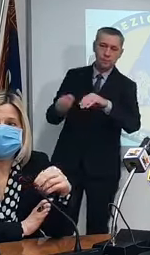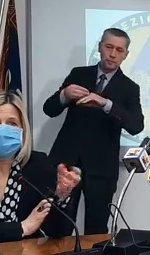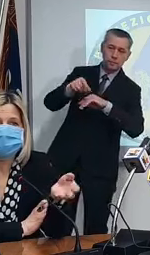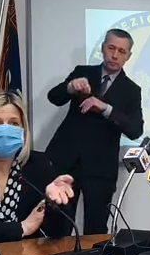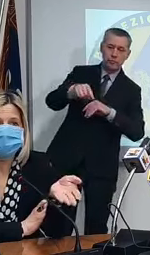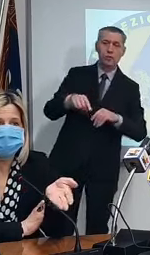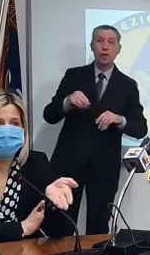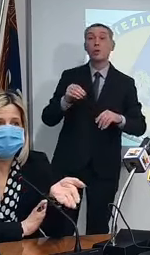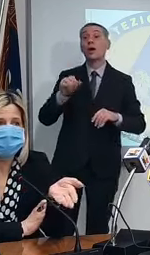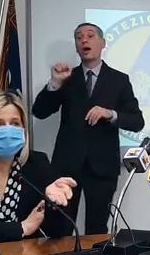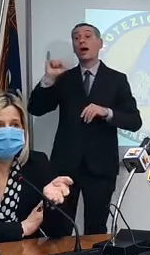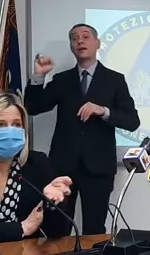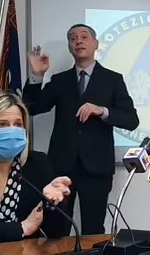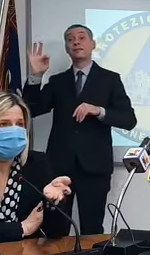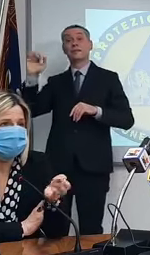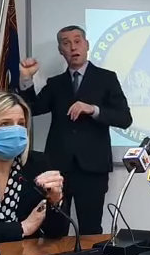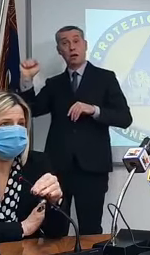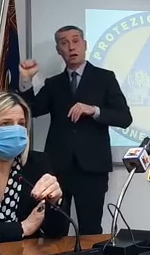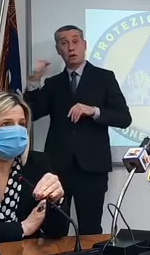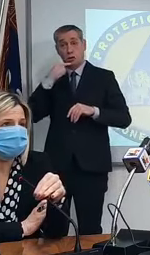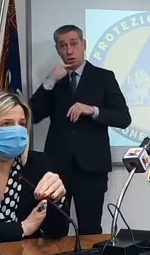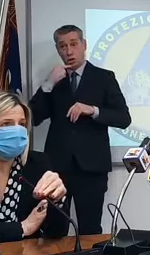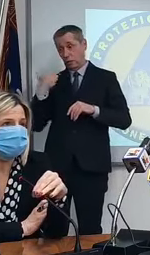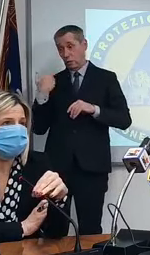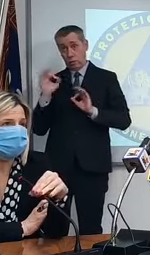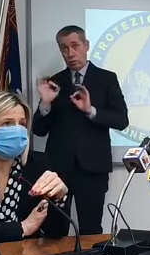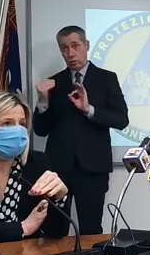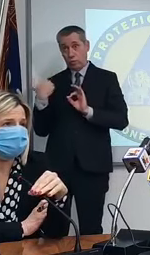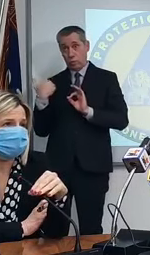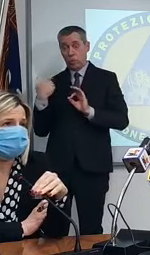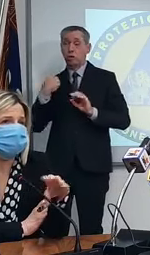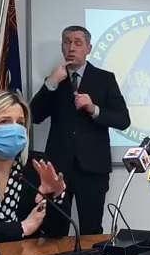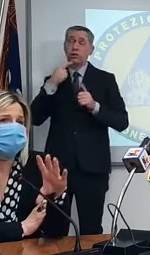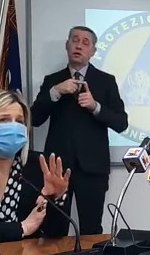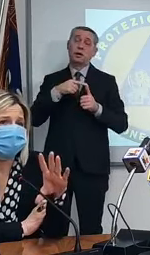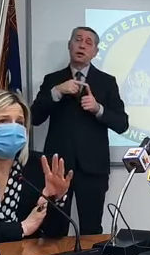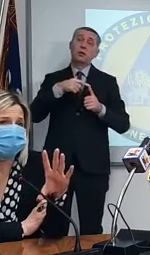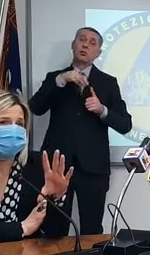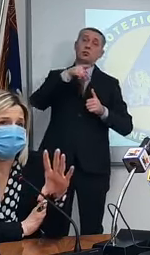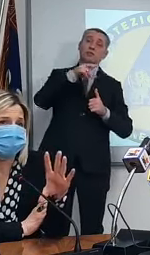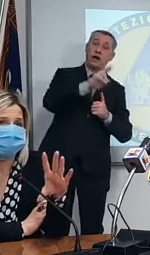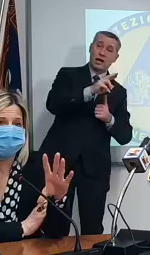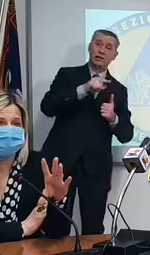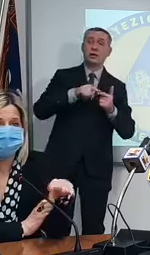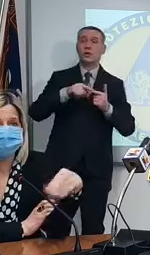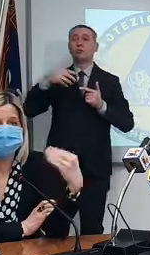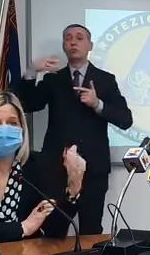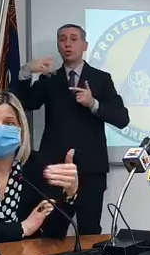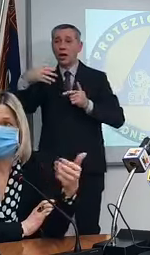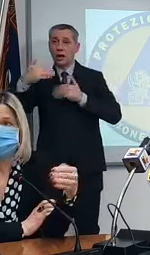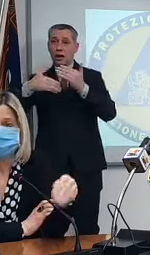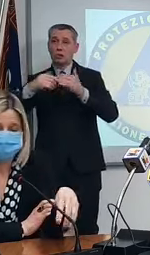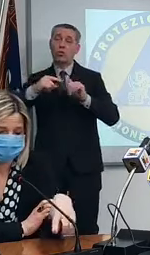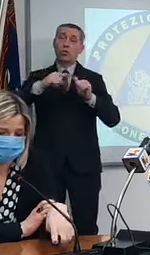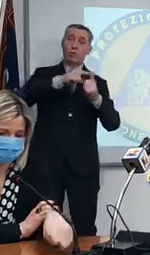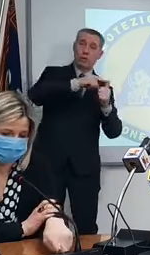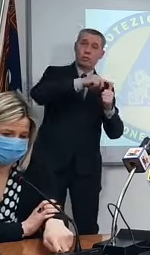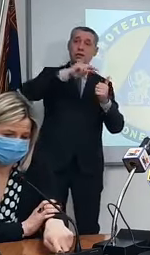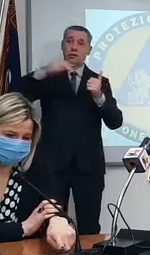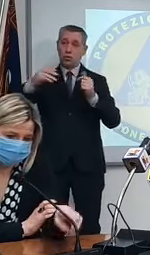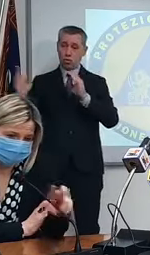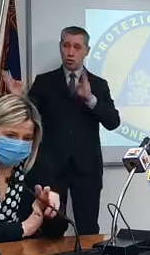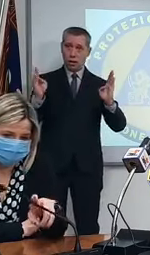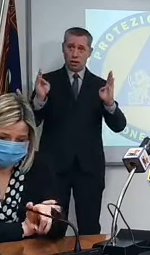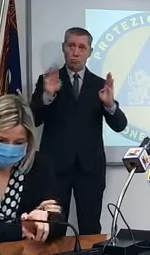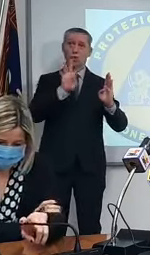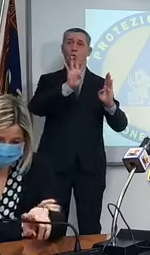AIFA che aveva annunciato che si esprimeva in questi giorni portando sia Moderna che Pfizer a 42 giorni quindi raddoppiamo